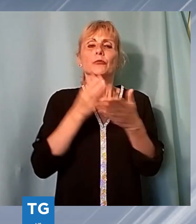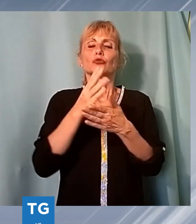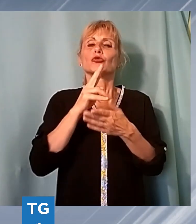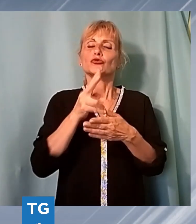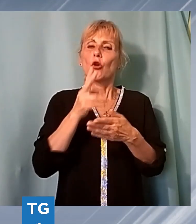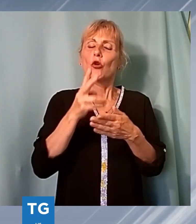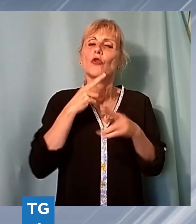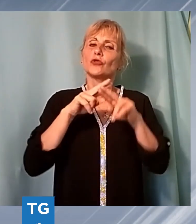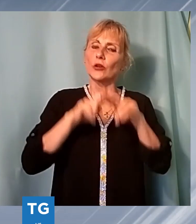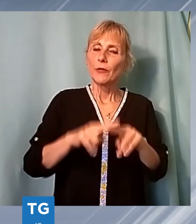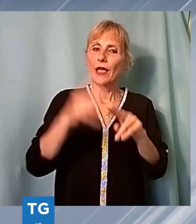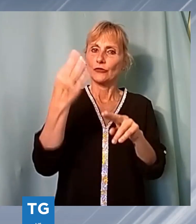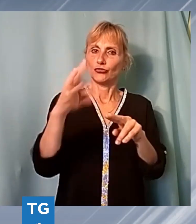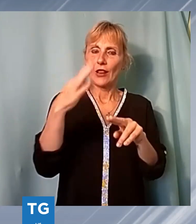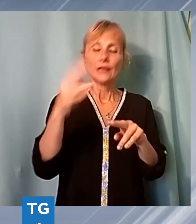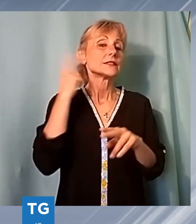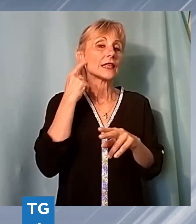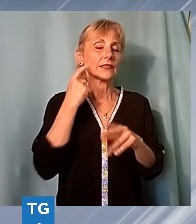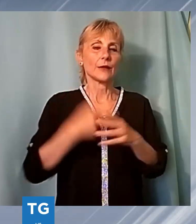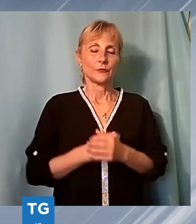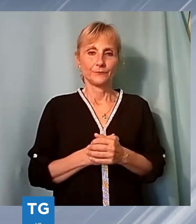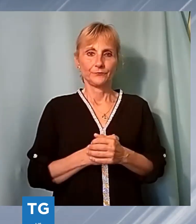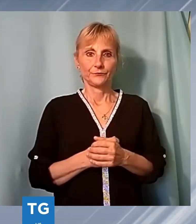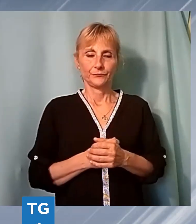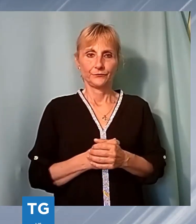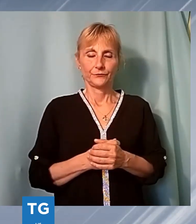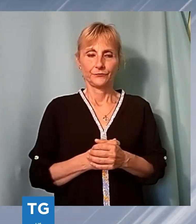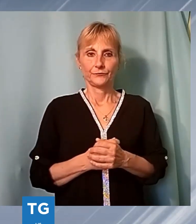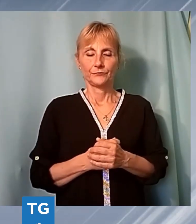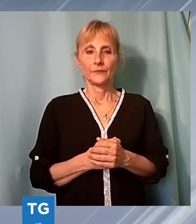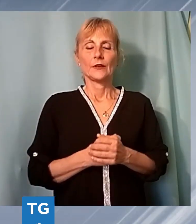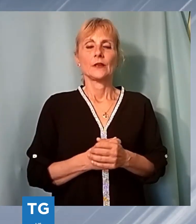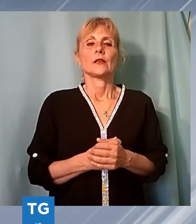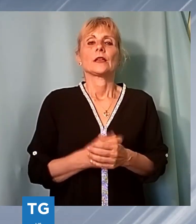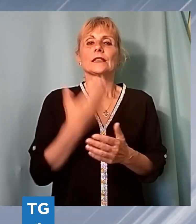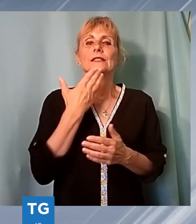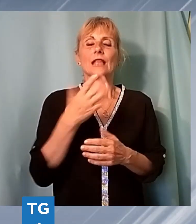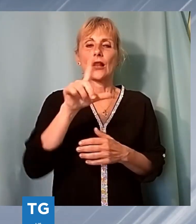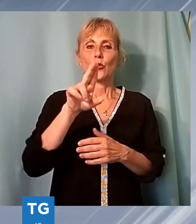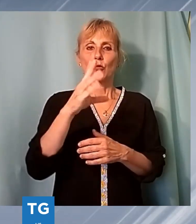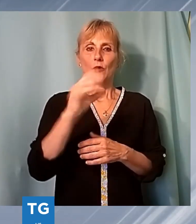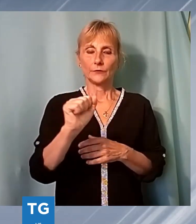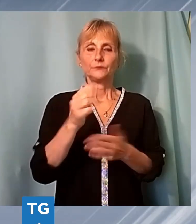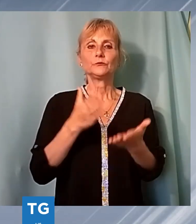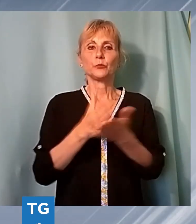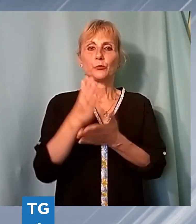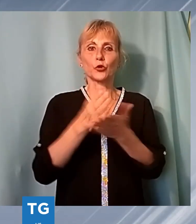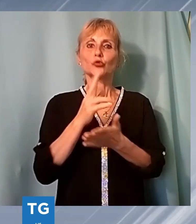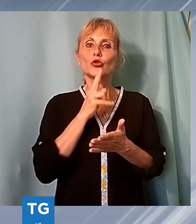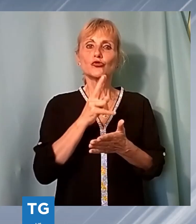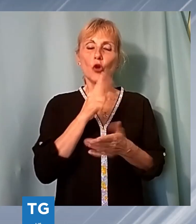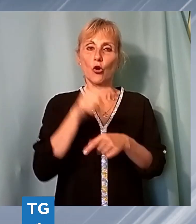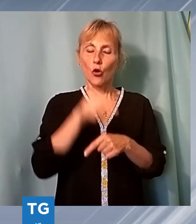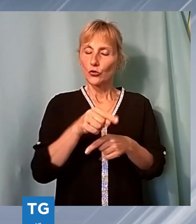eccellenza. Sentiamo. Il pronto soccorso del San Luca è in grave difficoltà per mancanza di personale e di